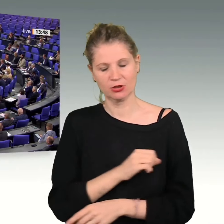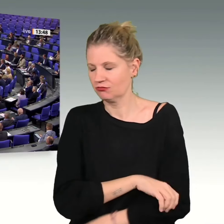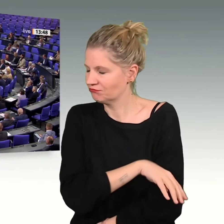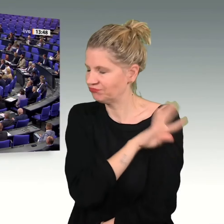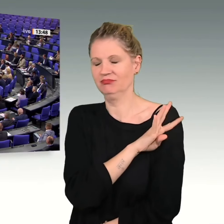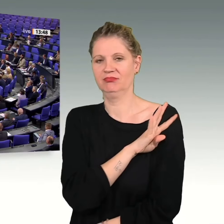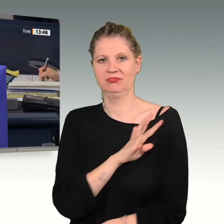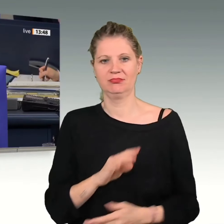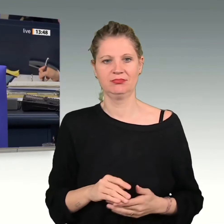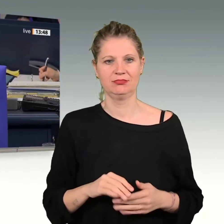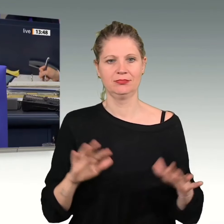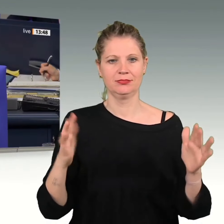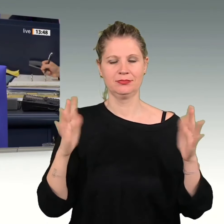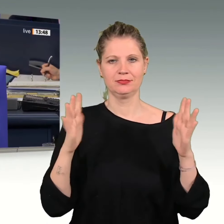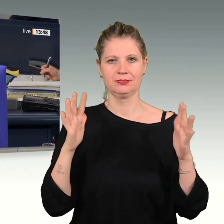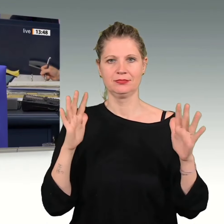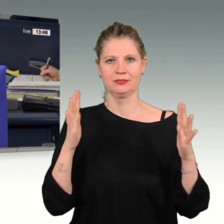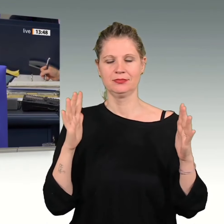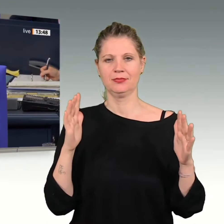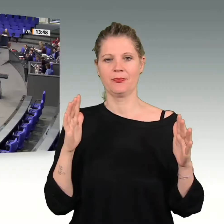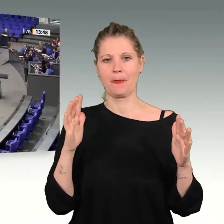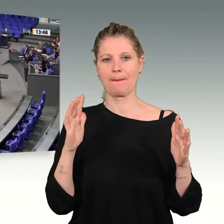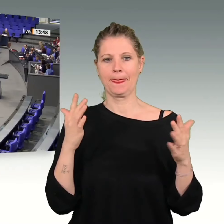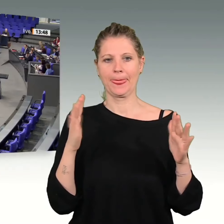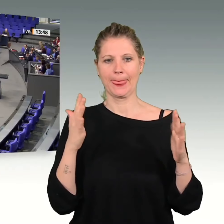Die Kollegin Anne König hat das Wort für die CDU-CSU-Fraktion.